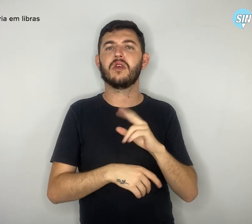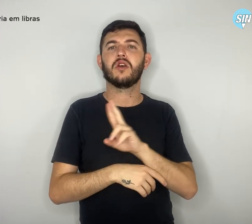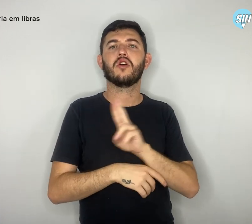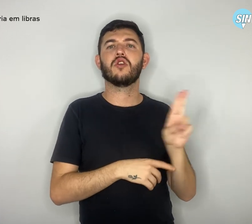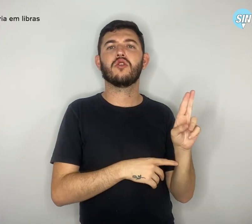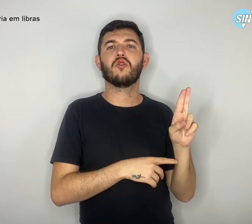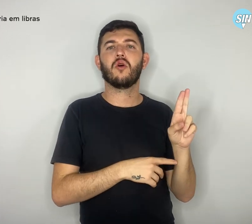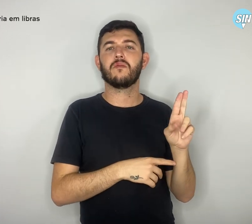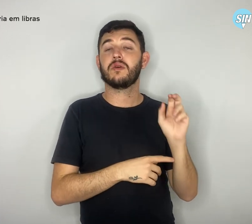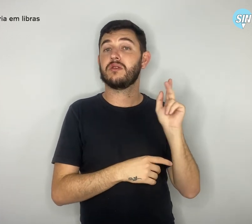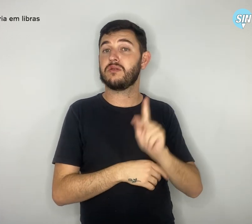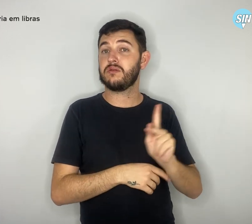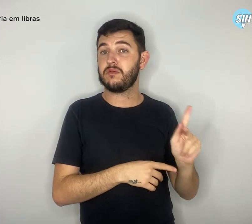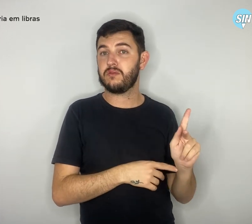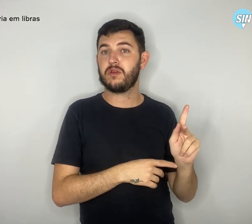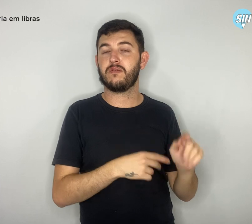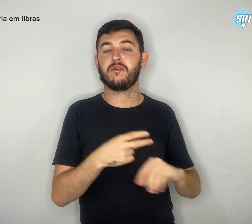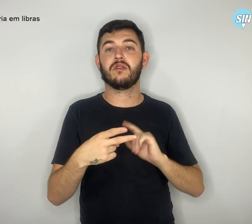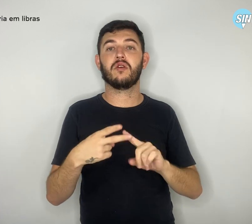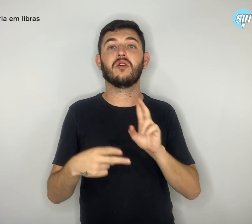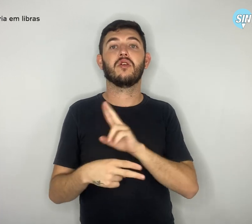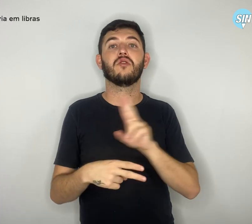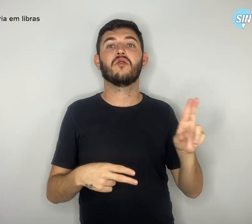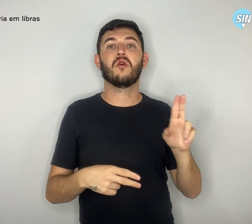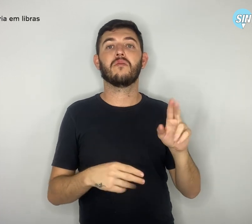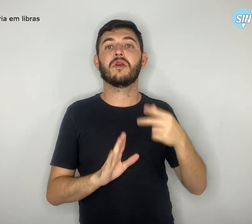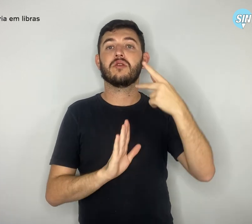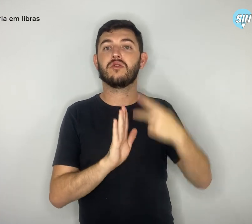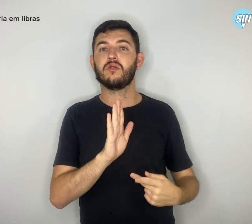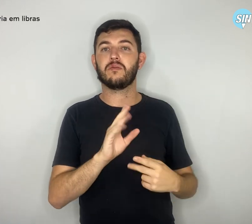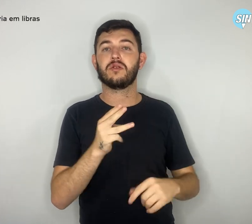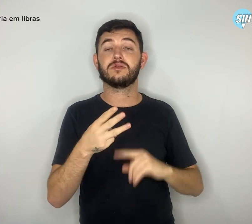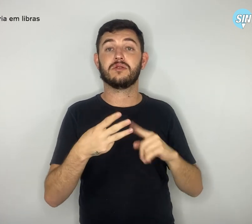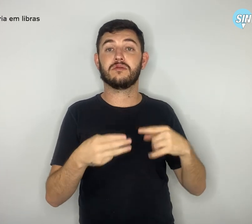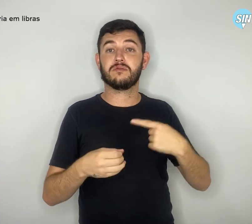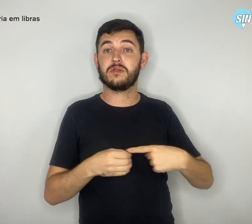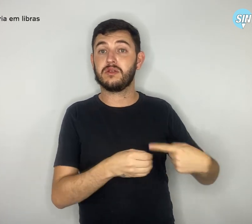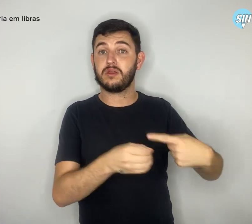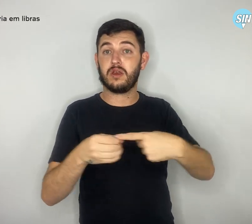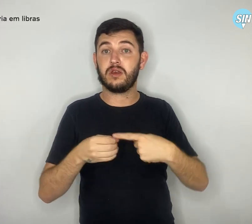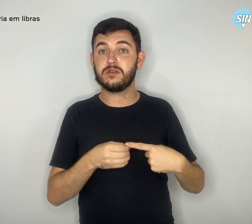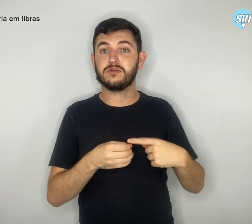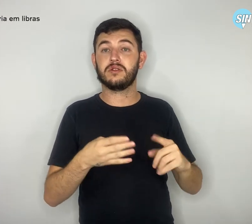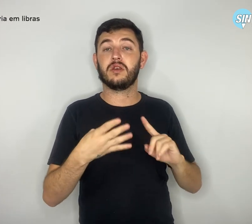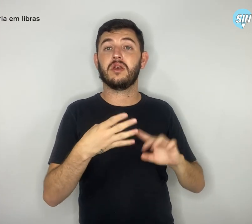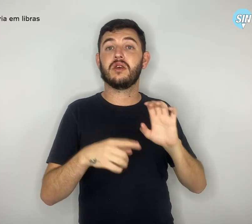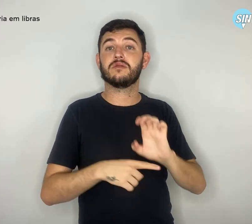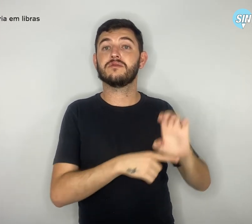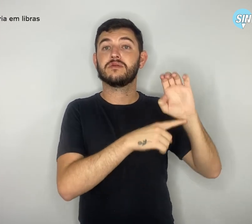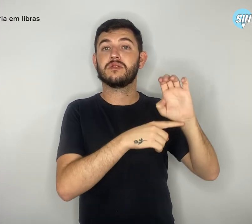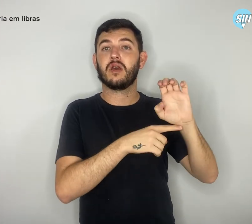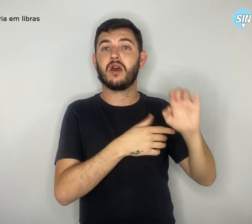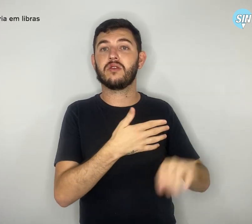educador. Nome do projeto, cidade, estado, nome da escola,